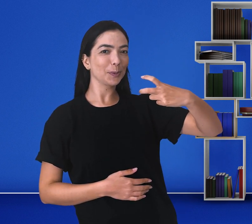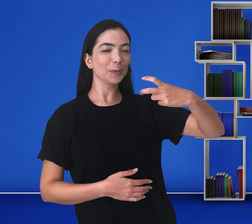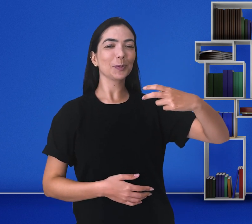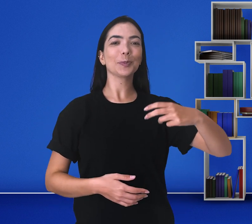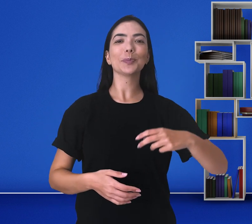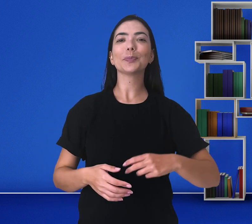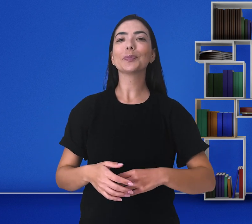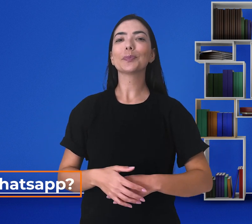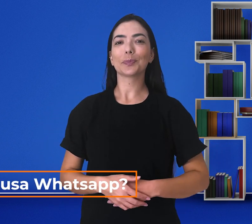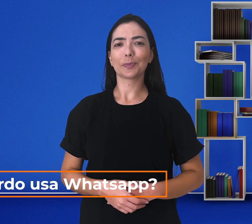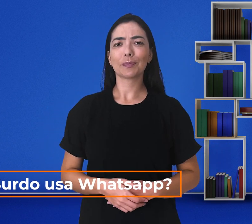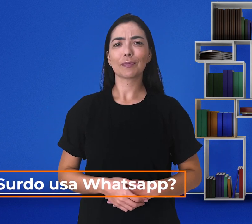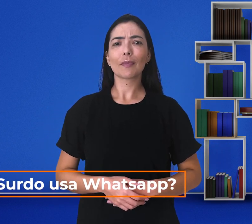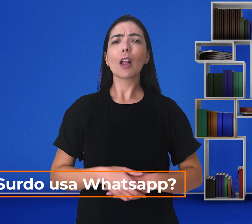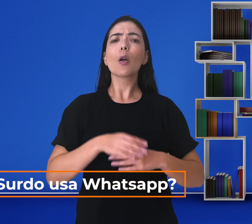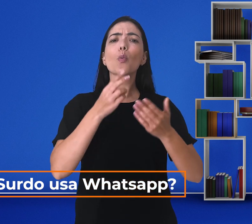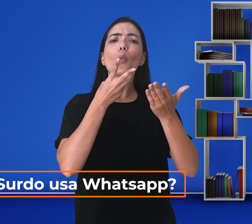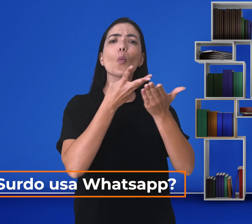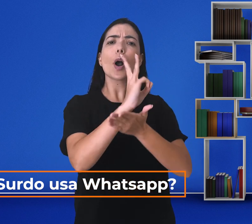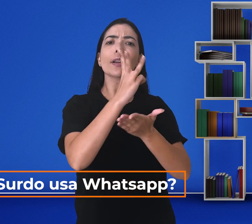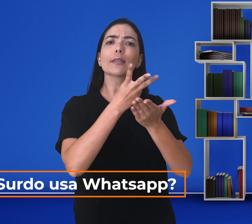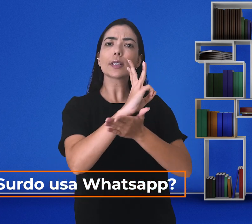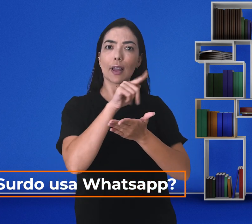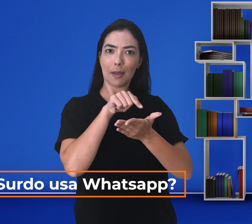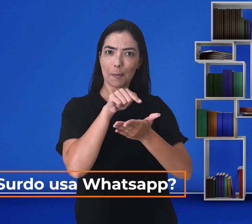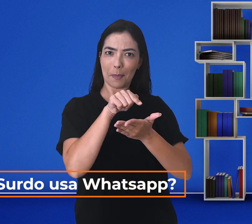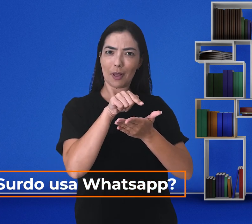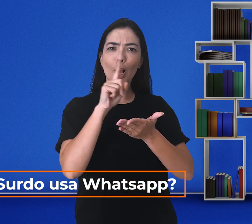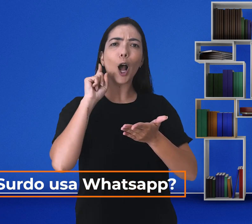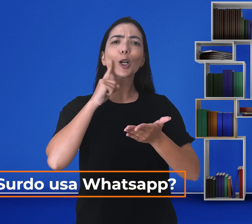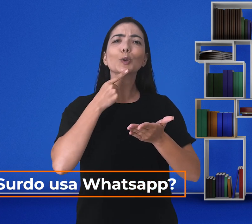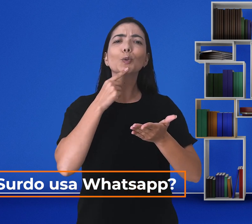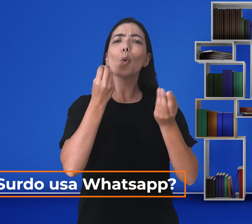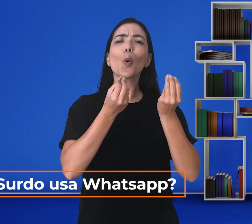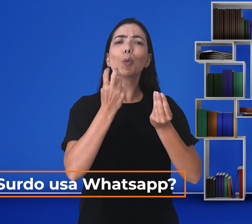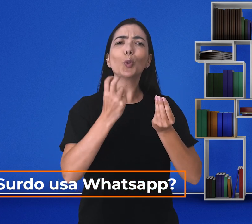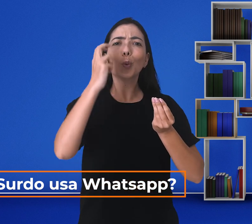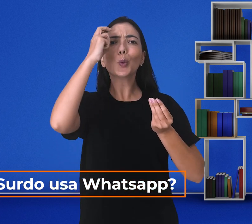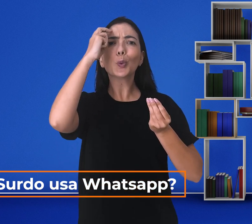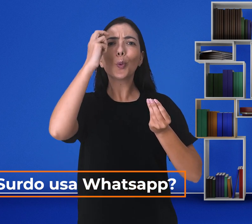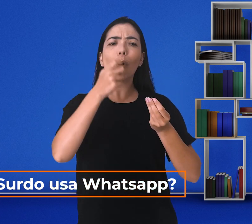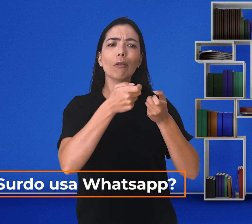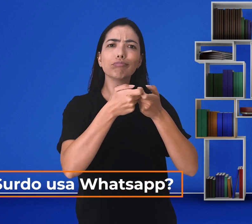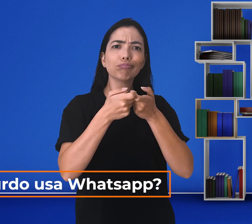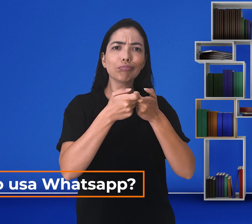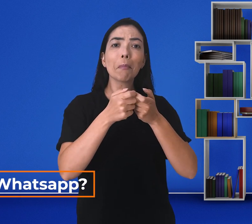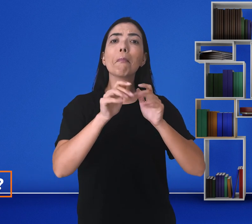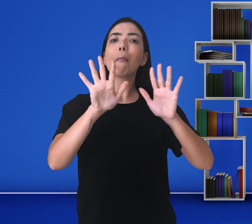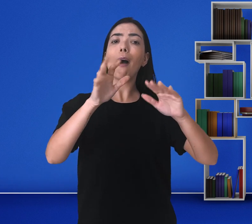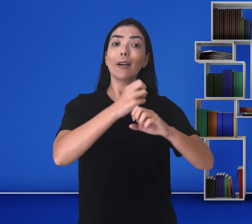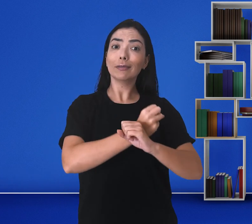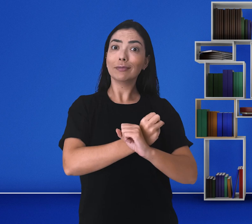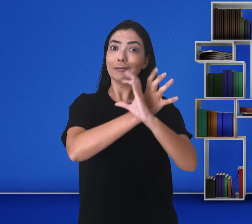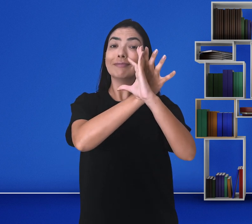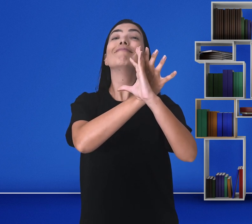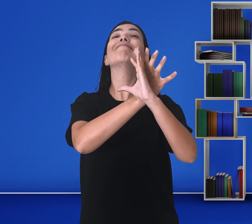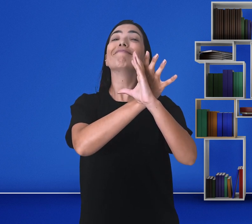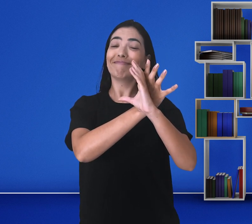Quinta curiosidade. Em relação ao WhatsApp, como os surdos se comunicam através dele? O melhor